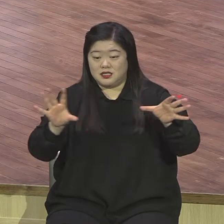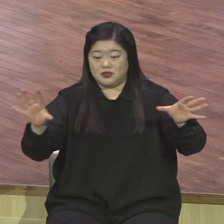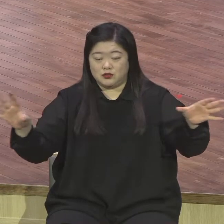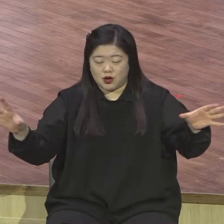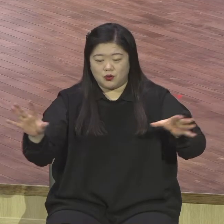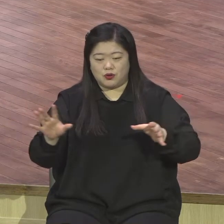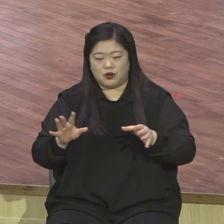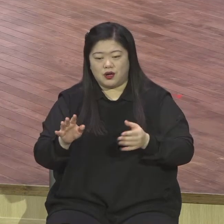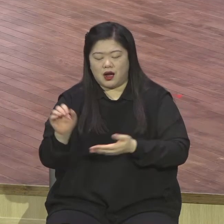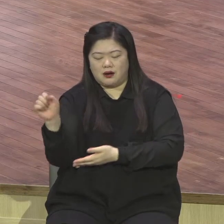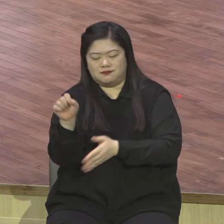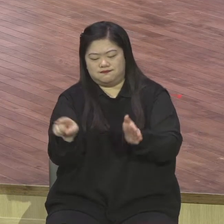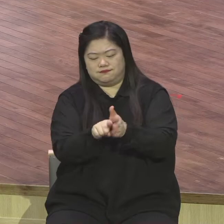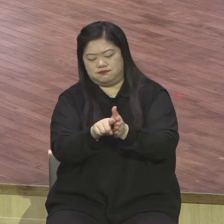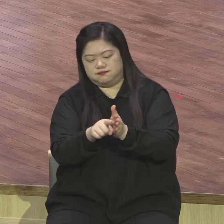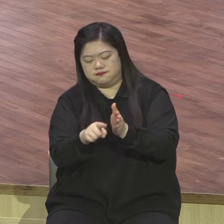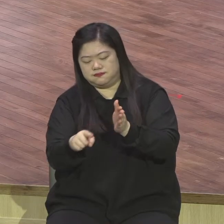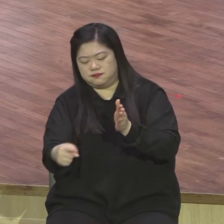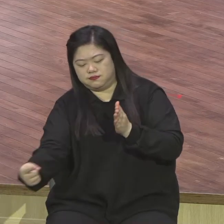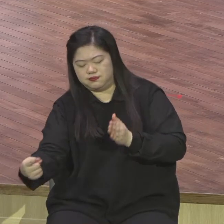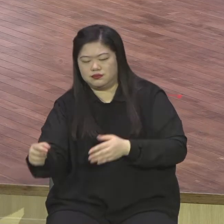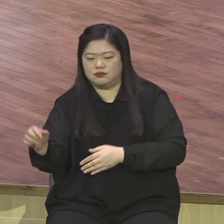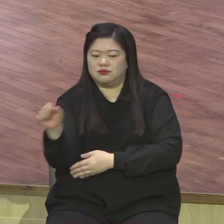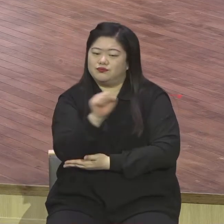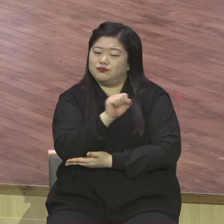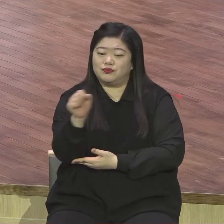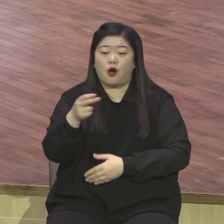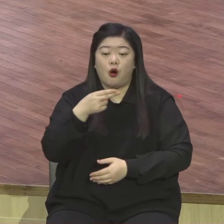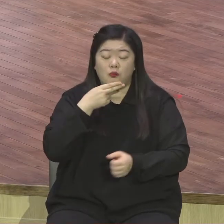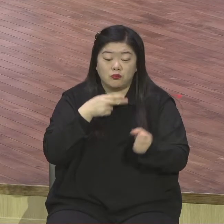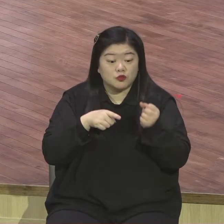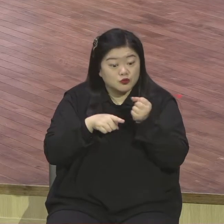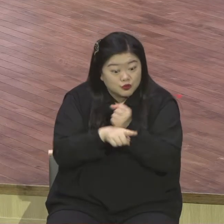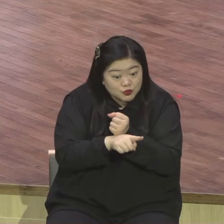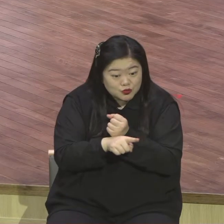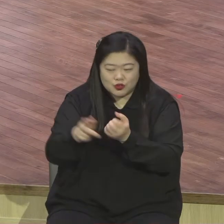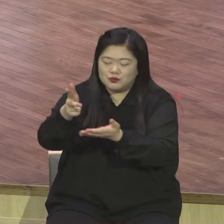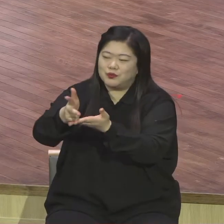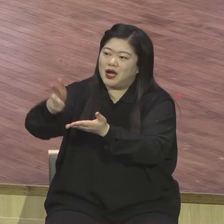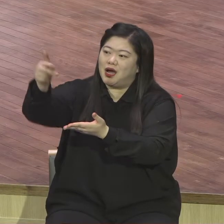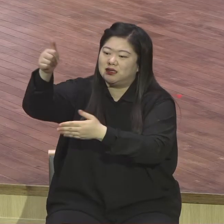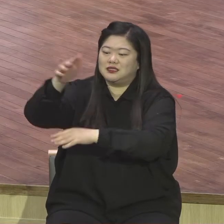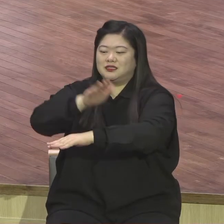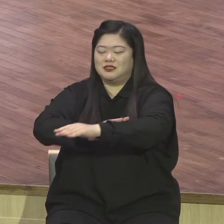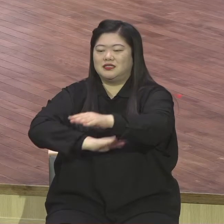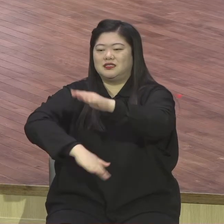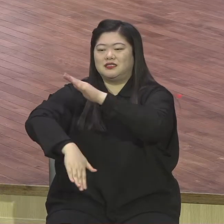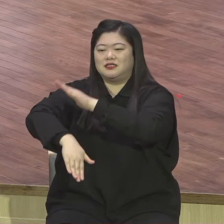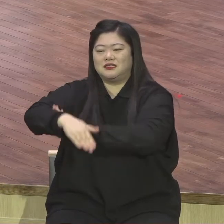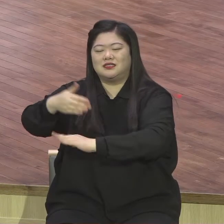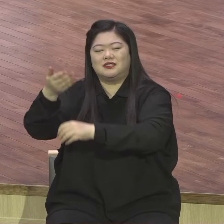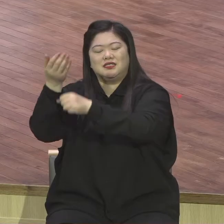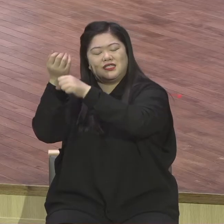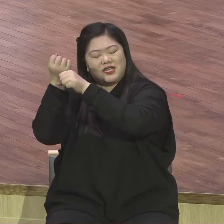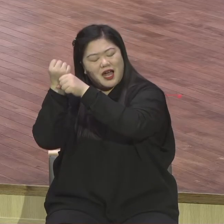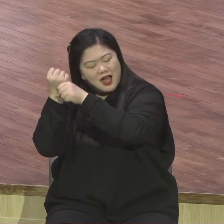요동하지 않음은 주의 팔이여 함께